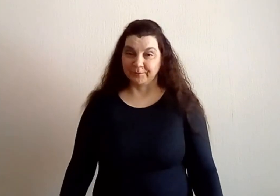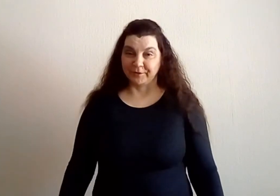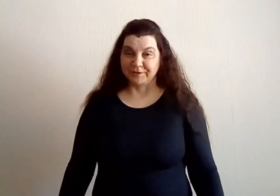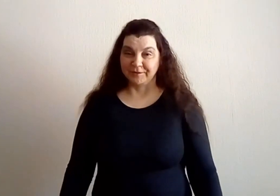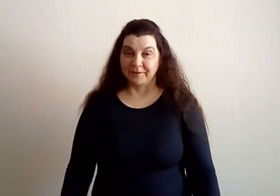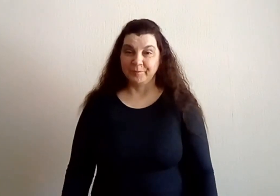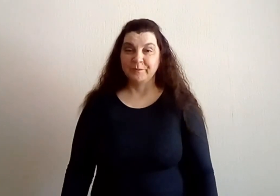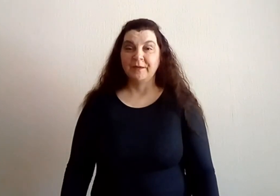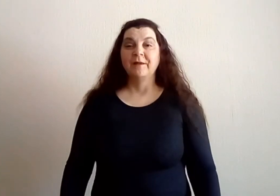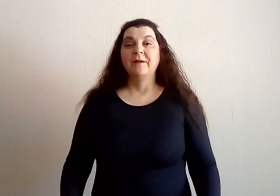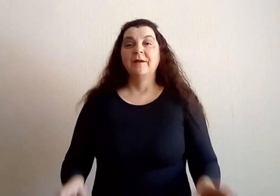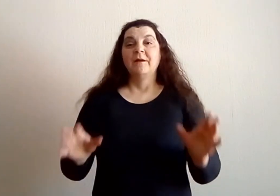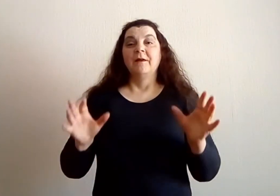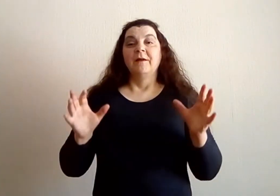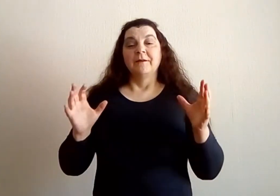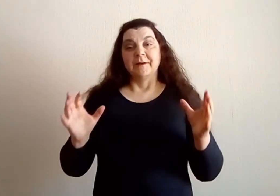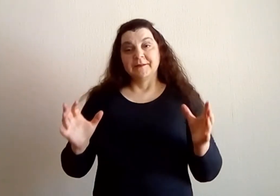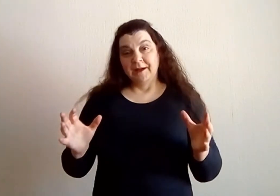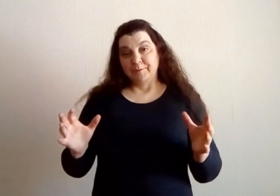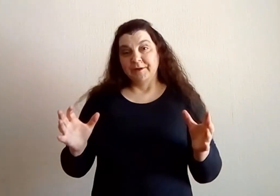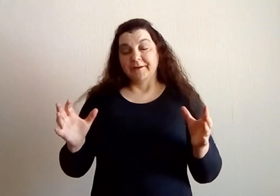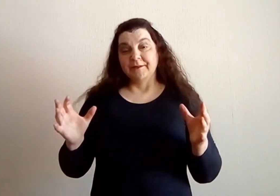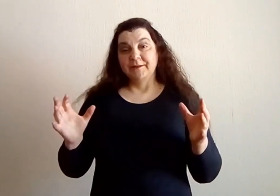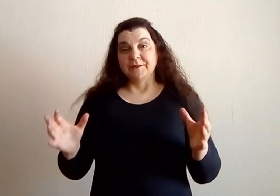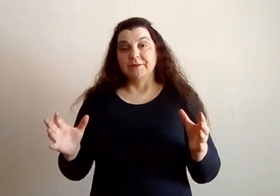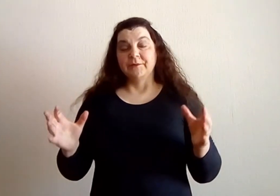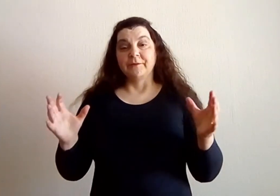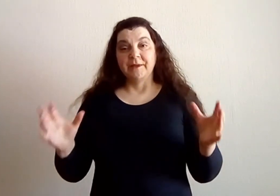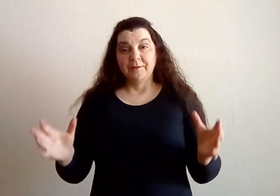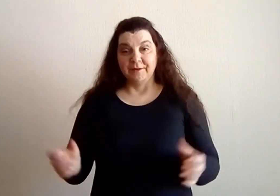причина. Когда мы ограничены во времени,